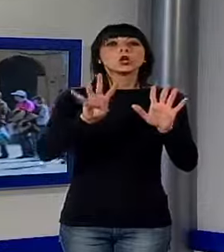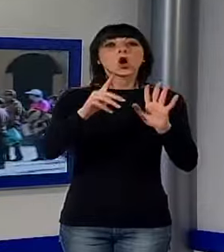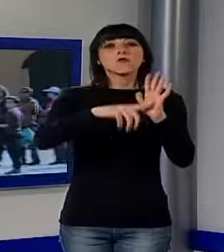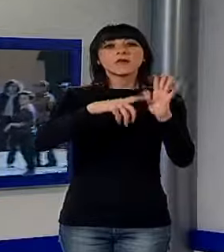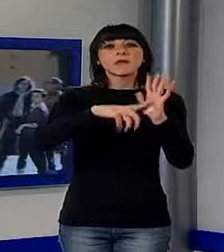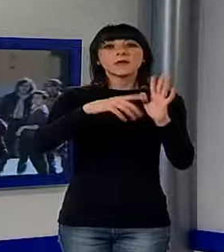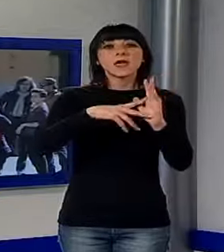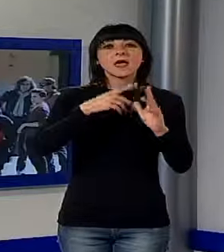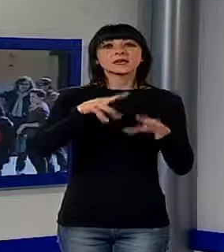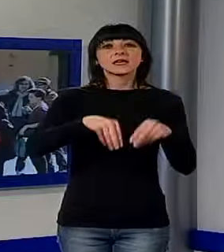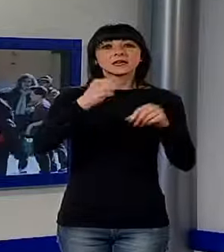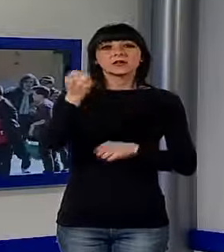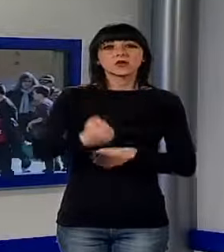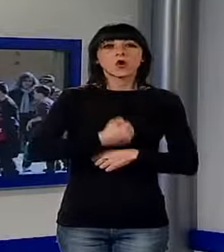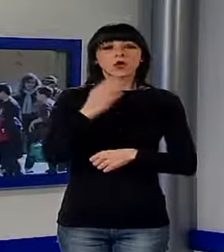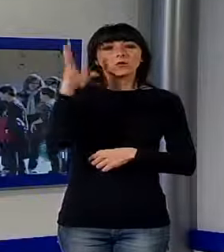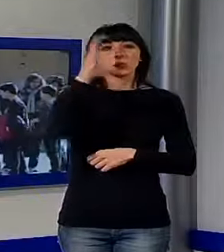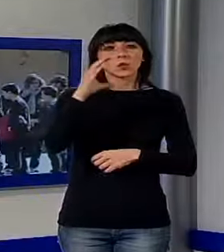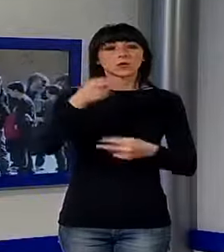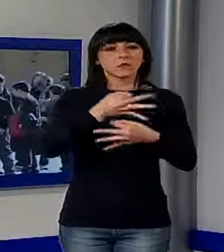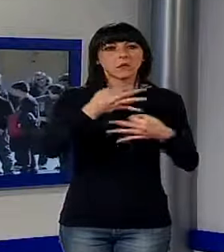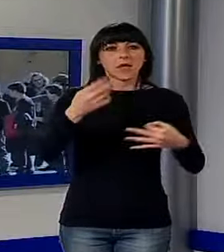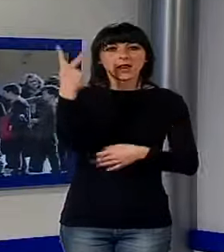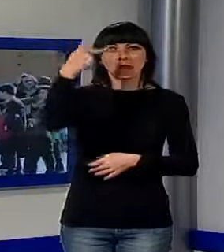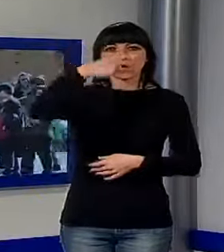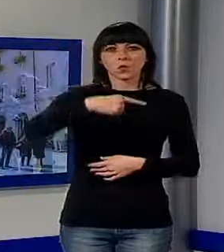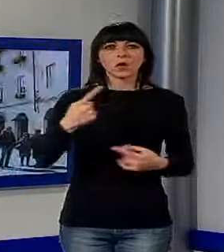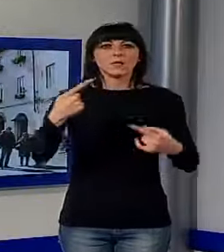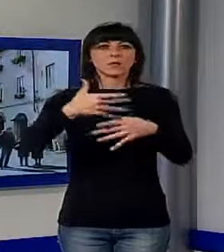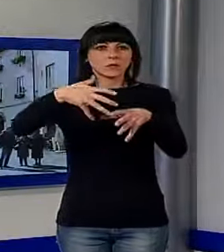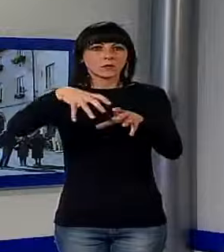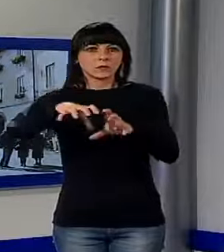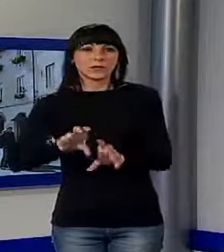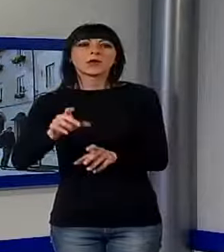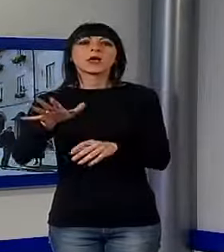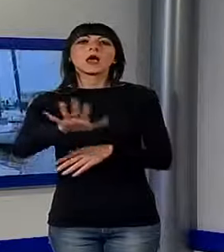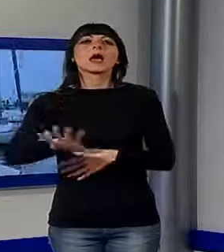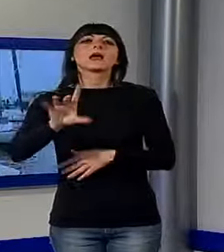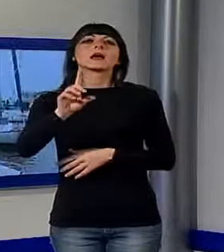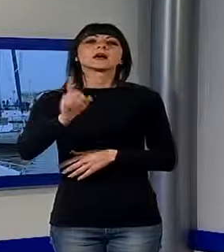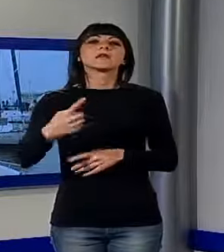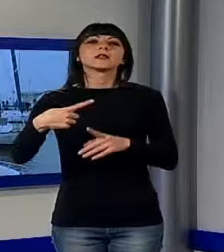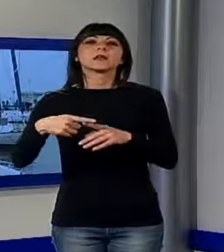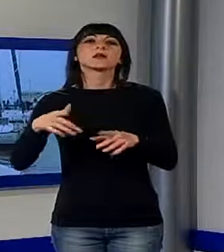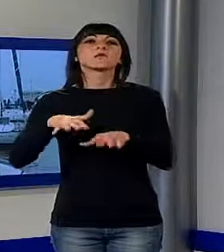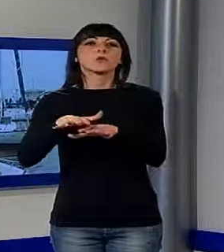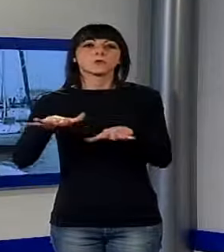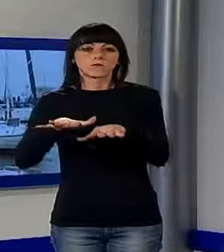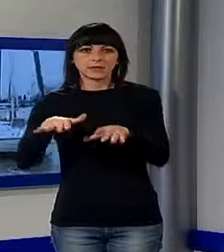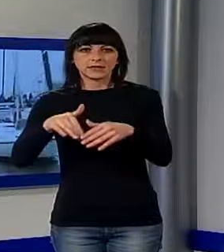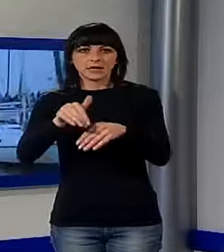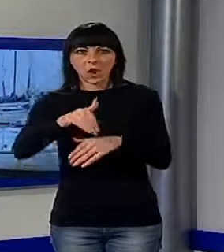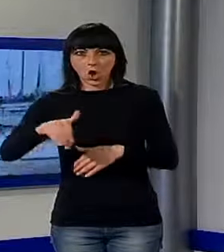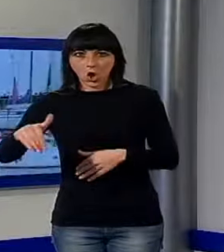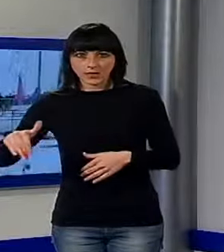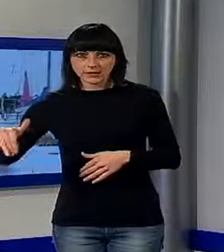turismo tiene bene nel capoluogo lucchese, mentre si registra un netto calo delle presenze sia in Garfagnana che nella località costiere, con l